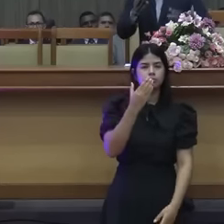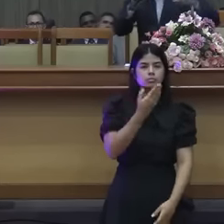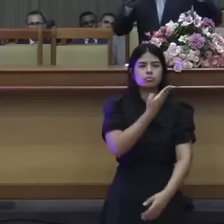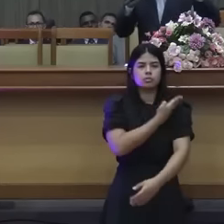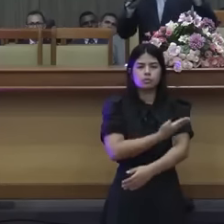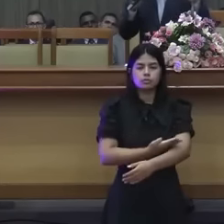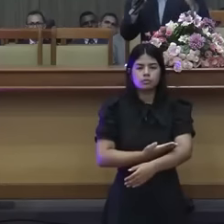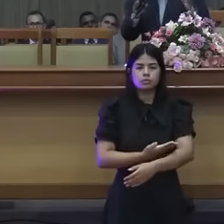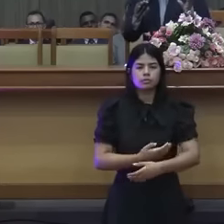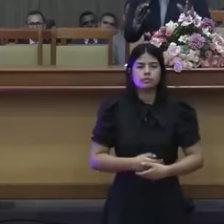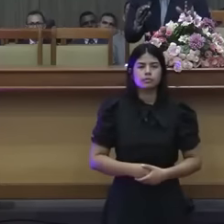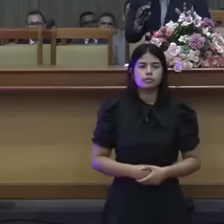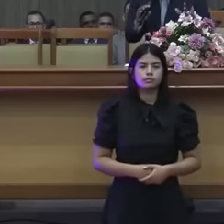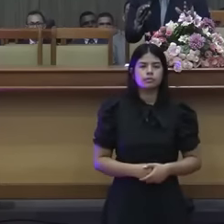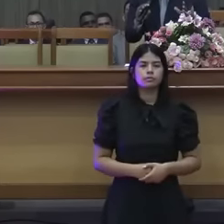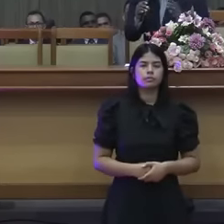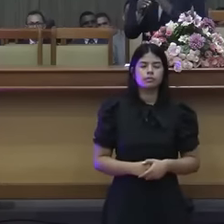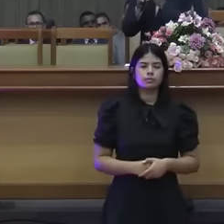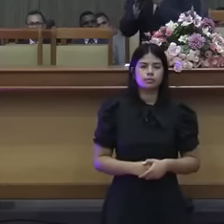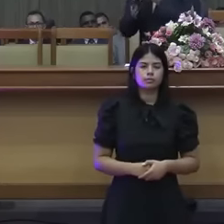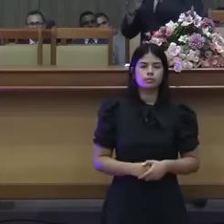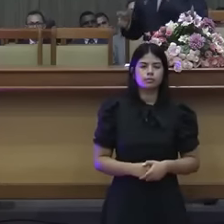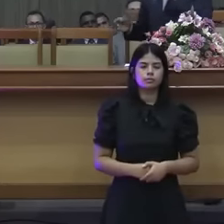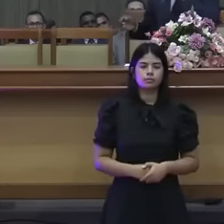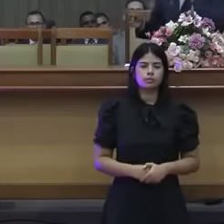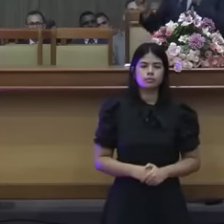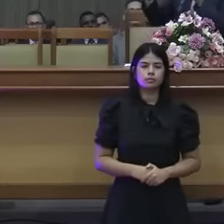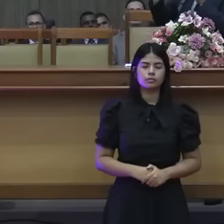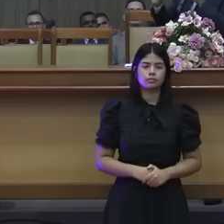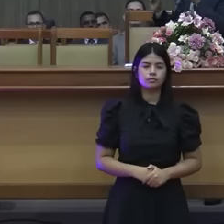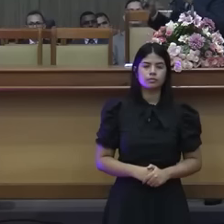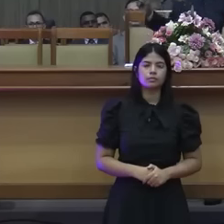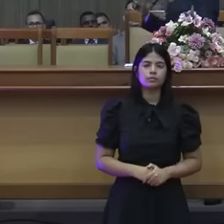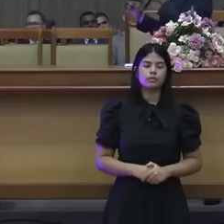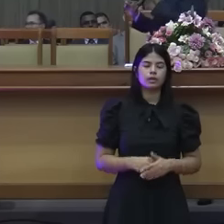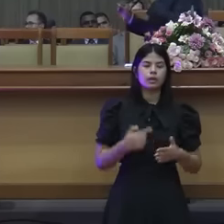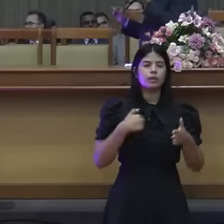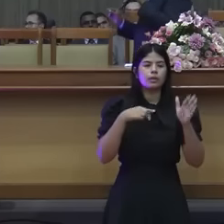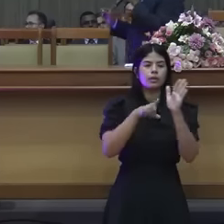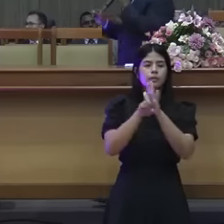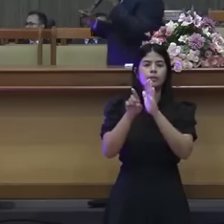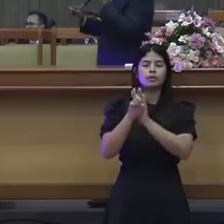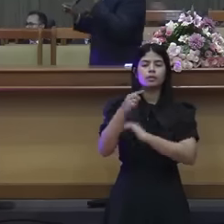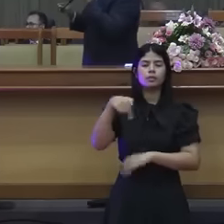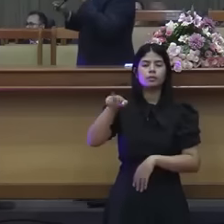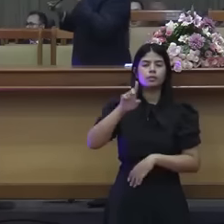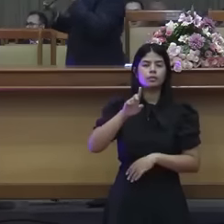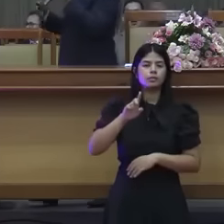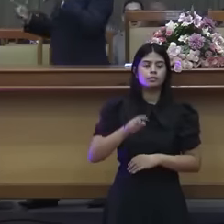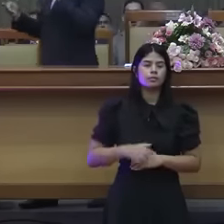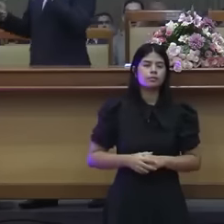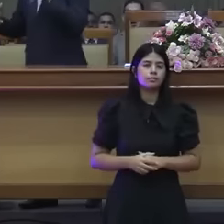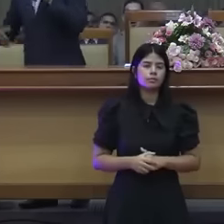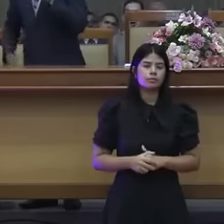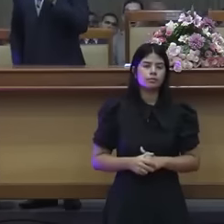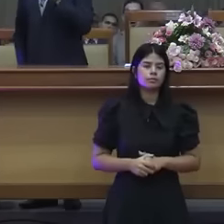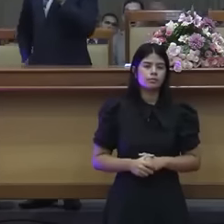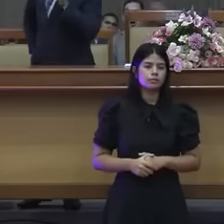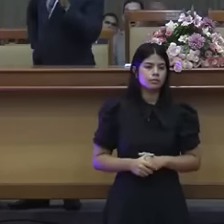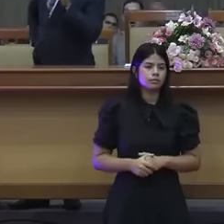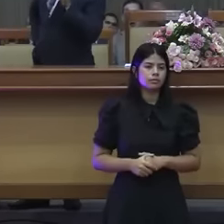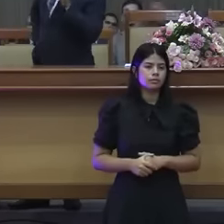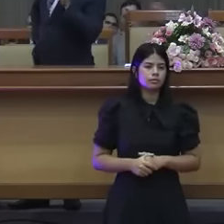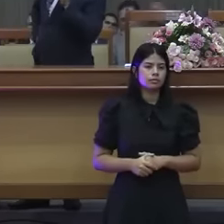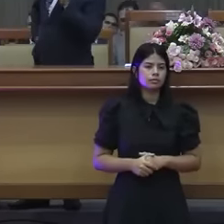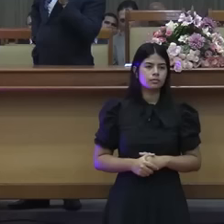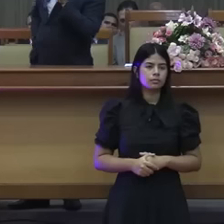Diga bem forte, tradições. E aí eu vou fazer uma pergunta aqui para vocês. Comer sem lavar as